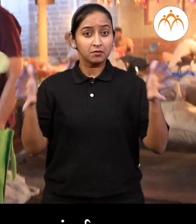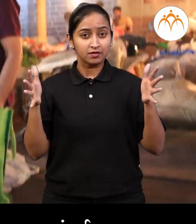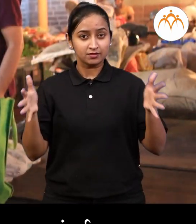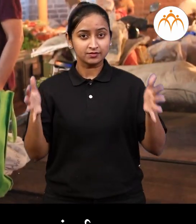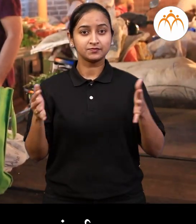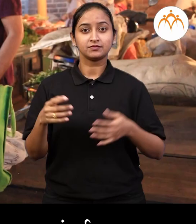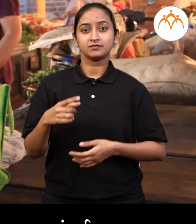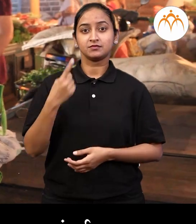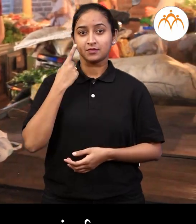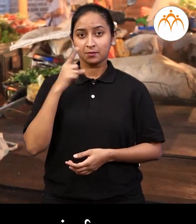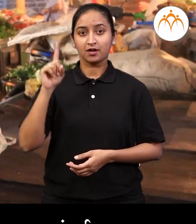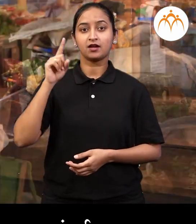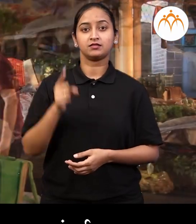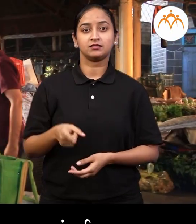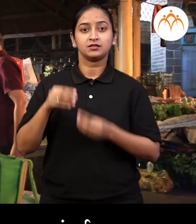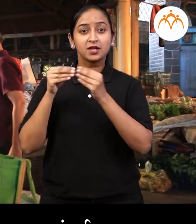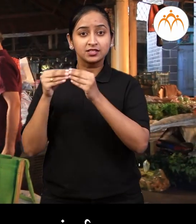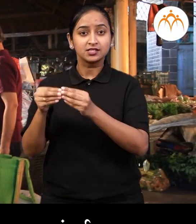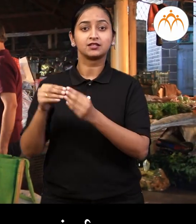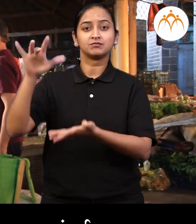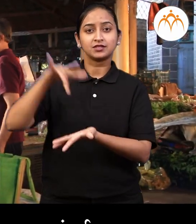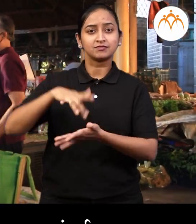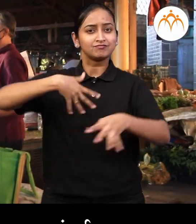पिश्व्या खेऊंद बाबा मंडई जाताद